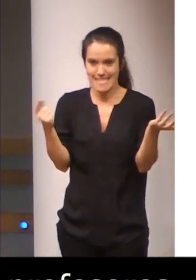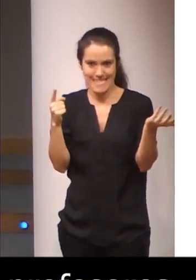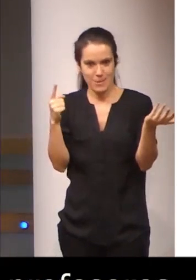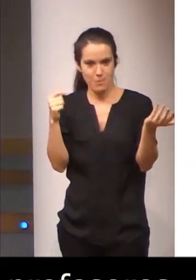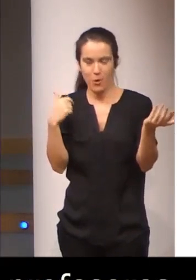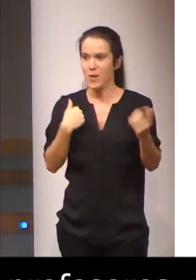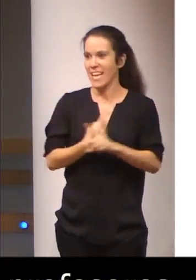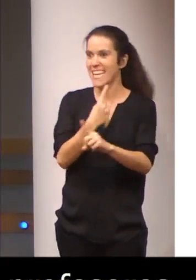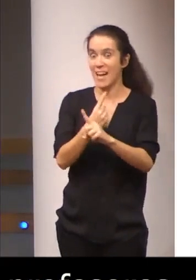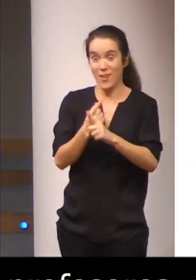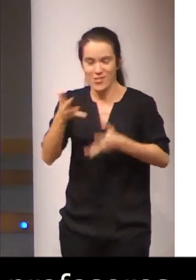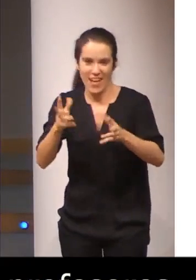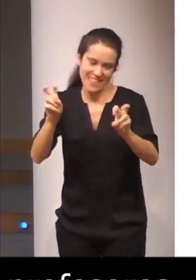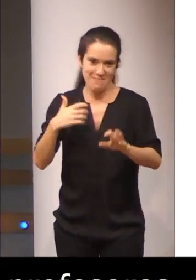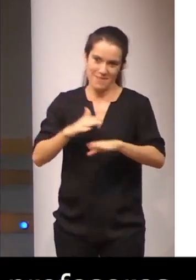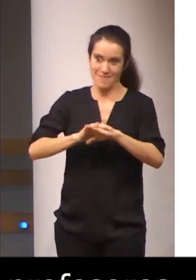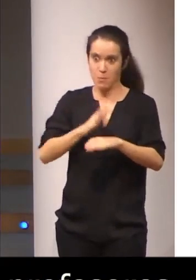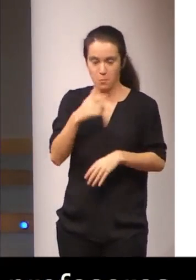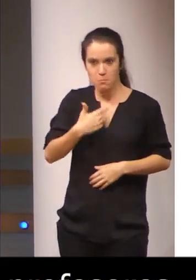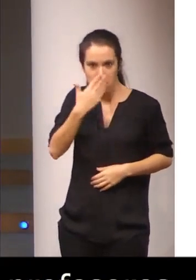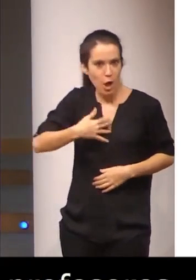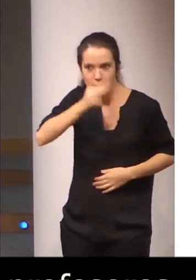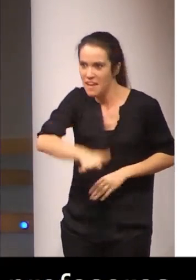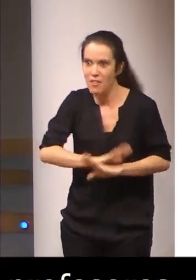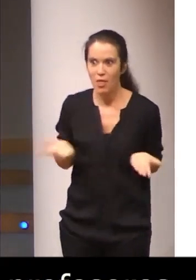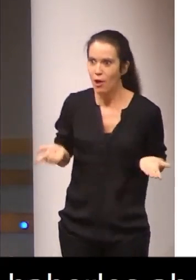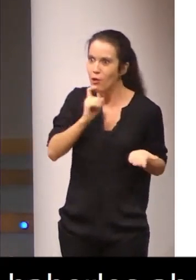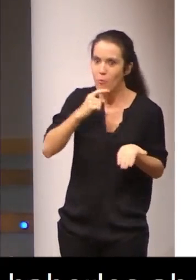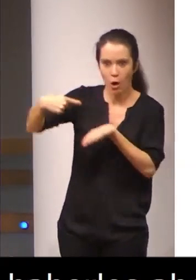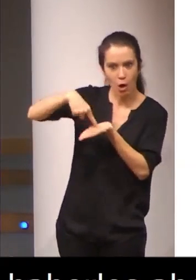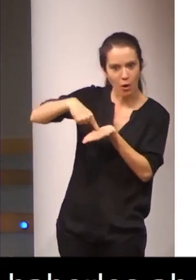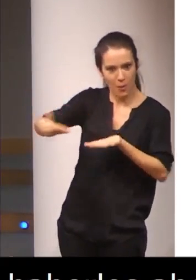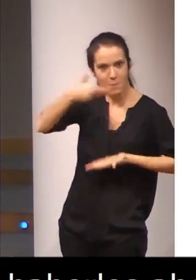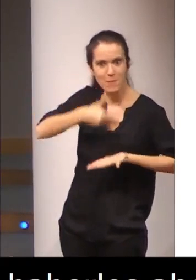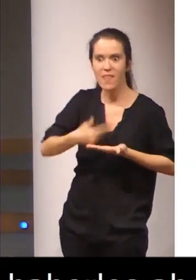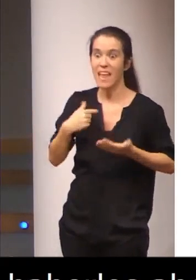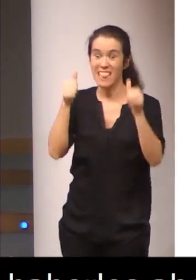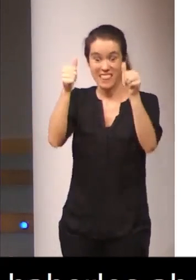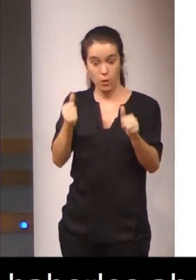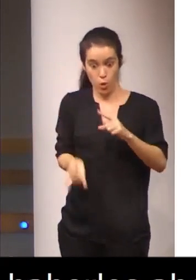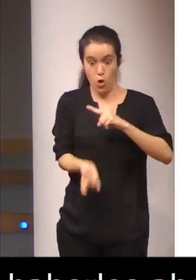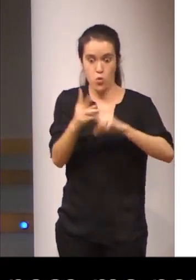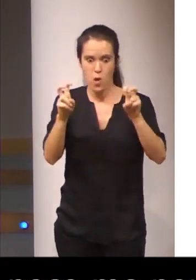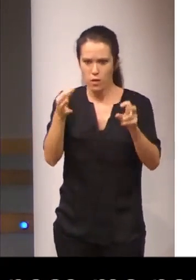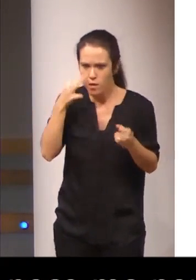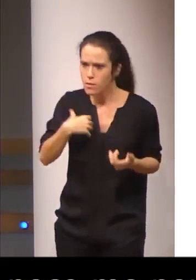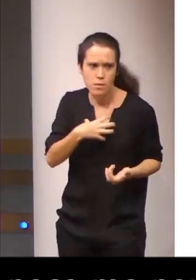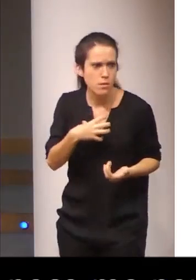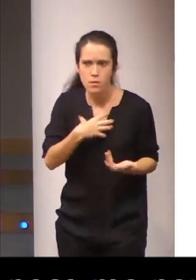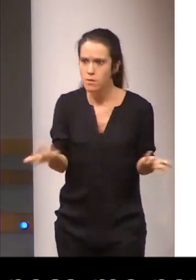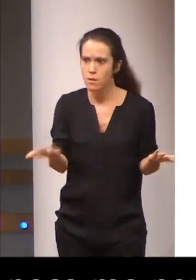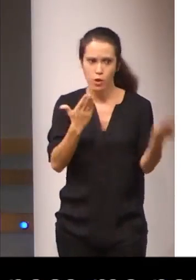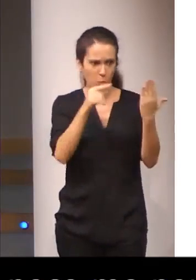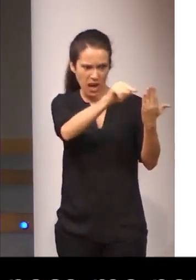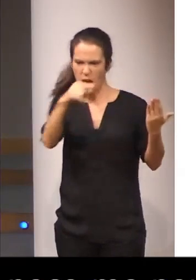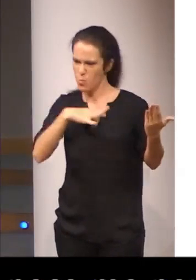me pongo nervioso cuando hablo de esto, porque la verdad es que no entiendo cómo es posible que se exija esto a una titulación que no puede, frente a otras que sí